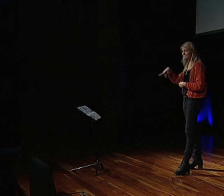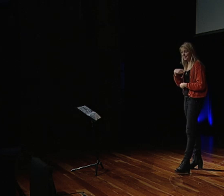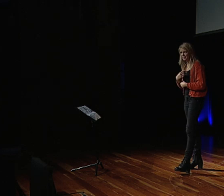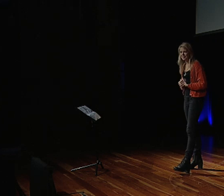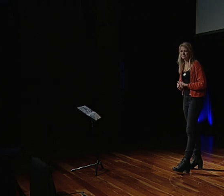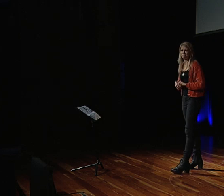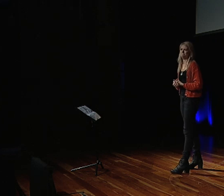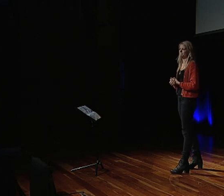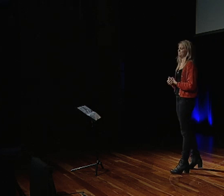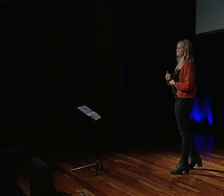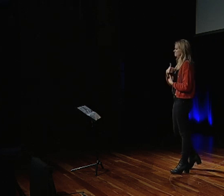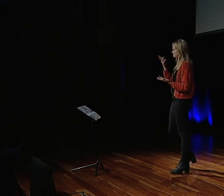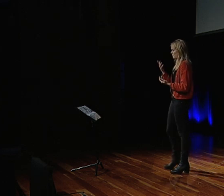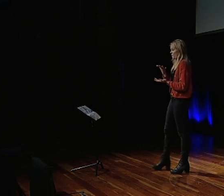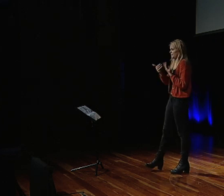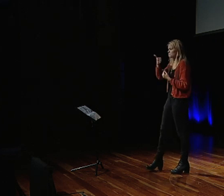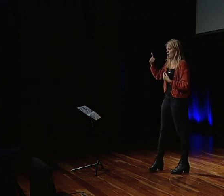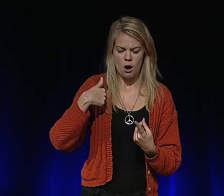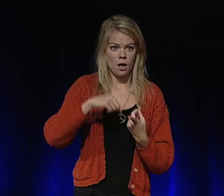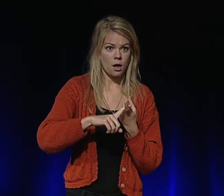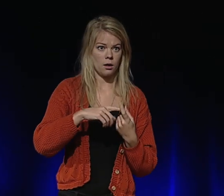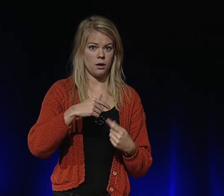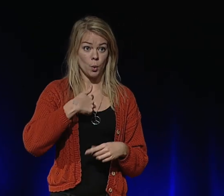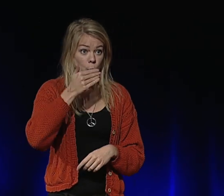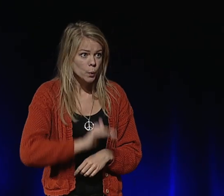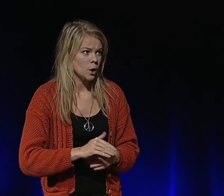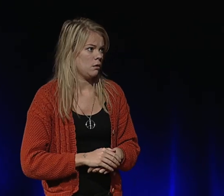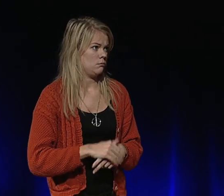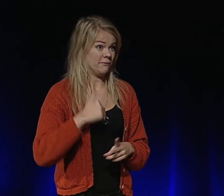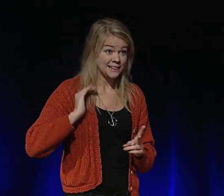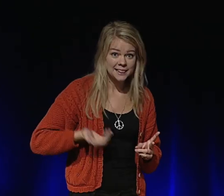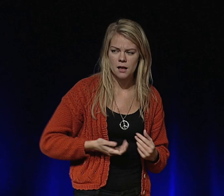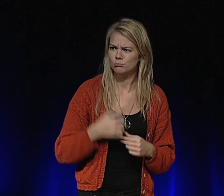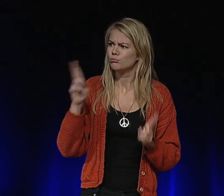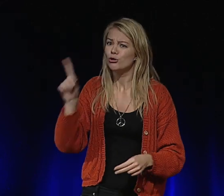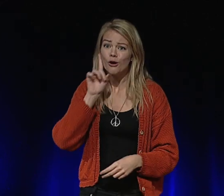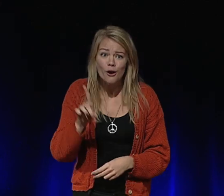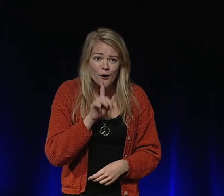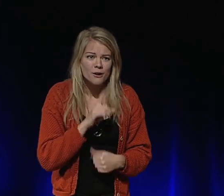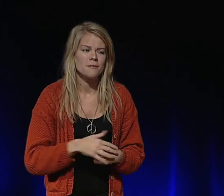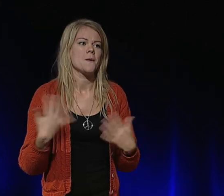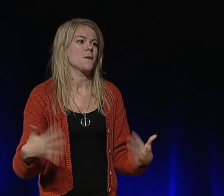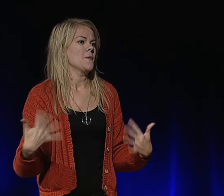FN alltså. Inte nog med att jag var ung och kvinna. Jag var dessutom döv.